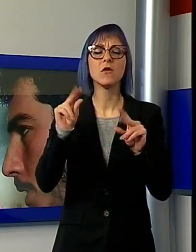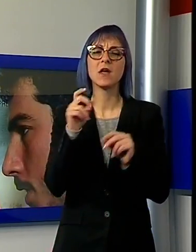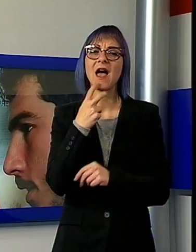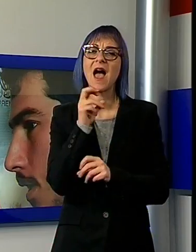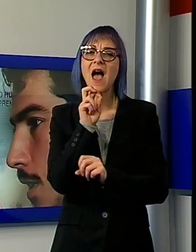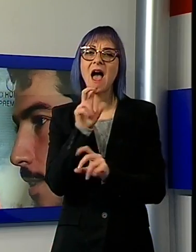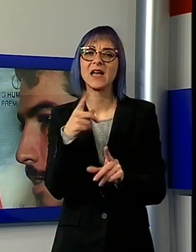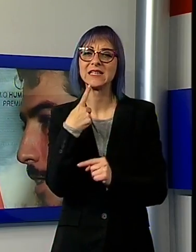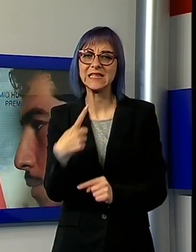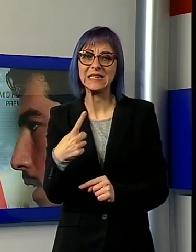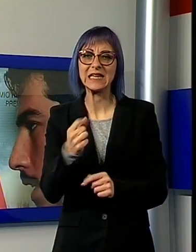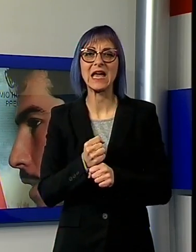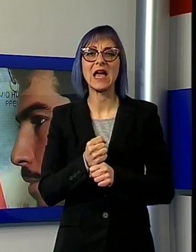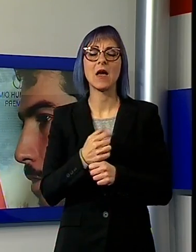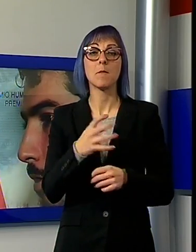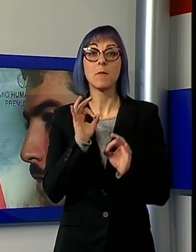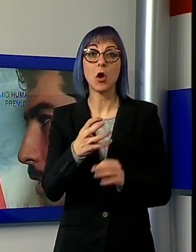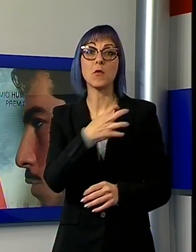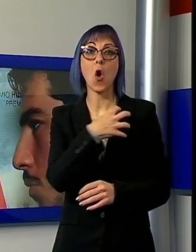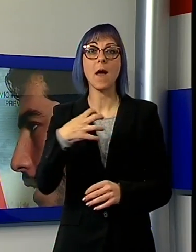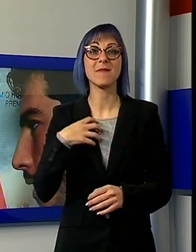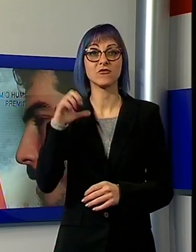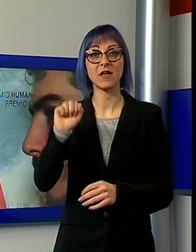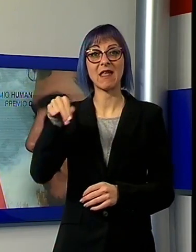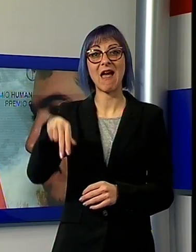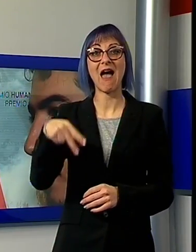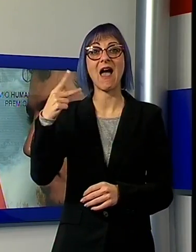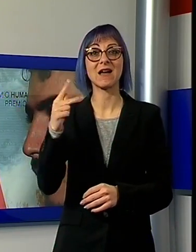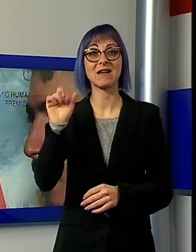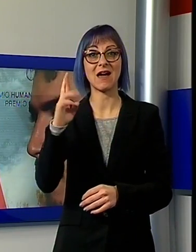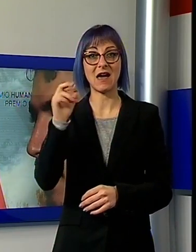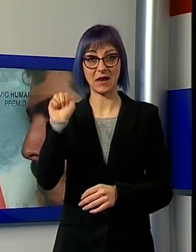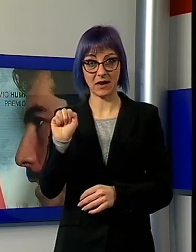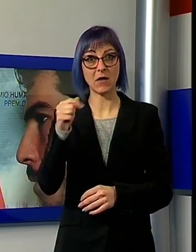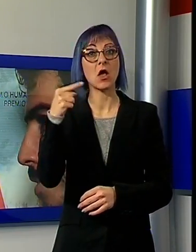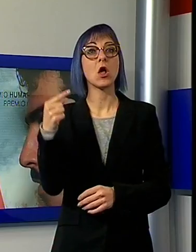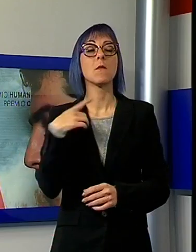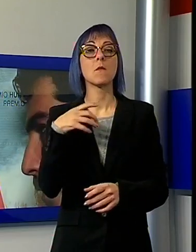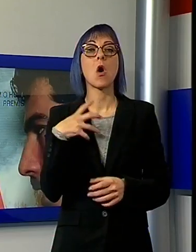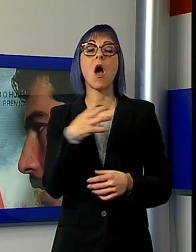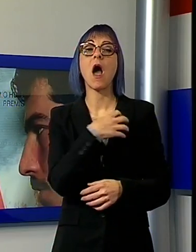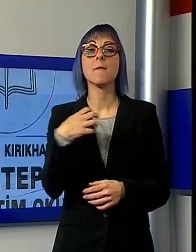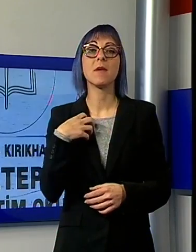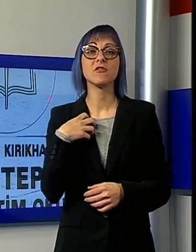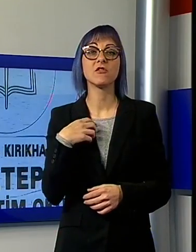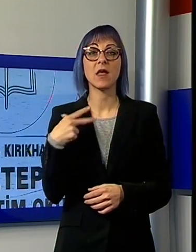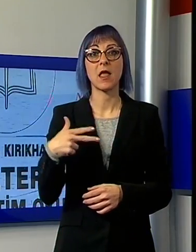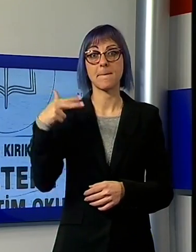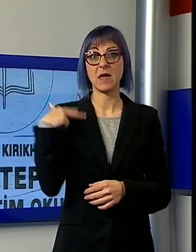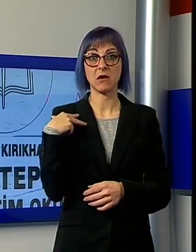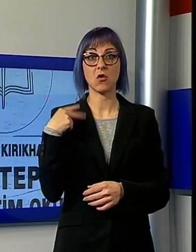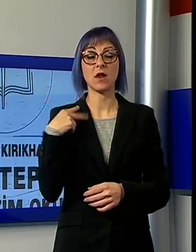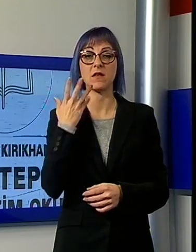'ambasciata di Ancala, a cui non più tardi di mercoledì era stata negata la possibilità di incontrarlo nel centro di